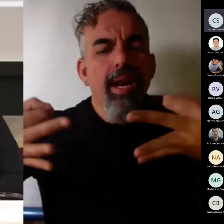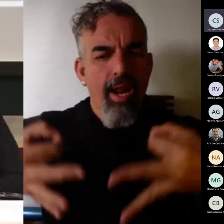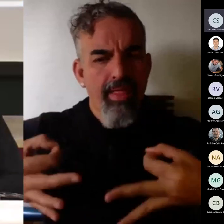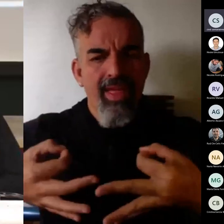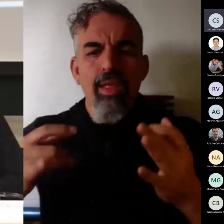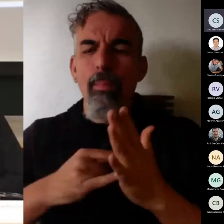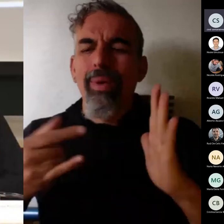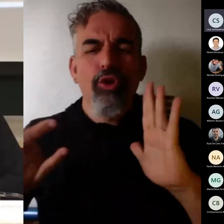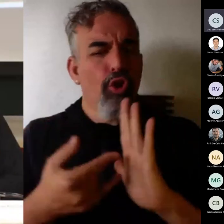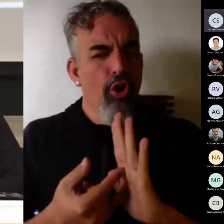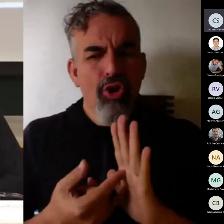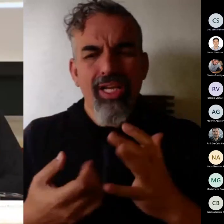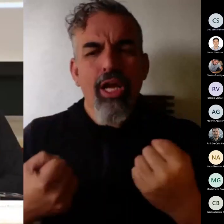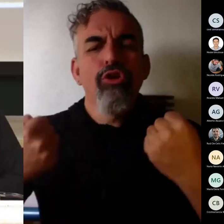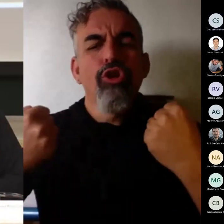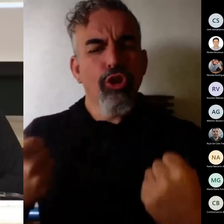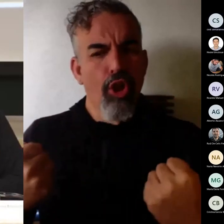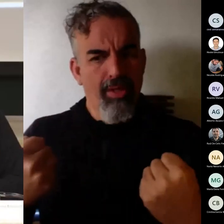metodológica sólida